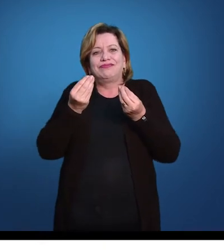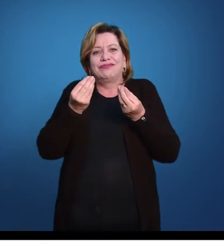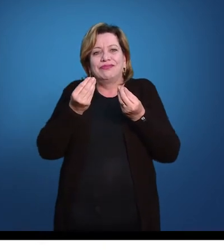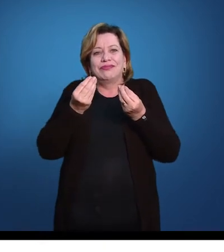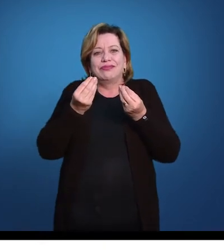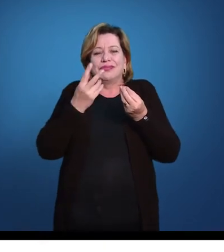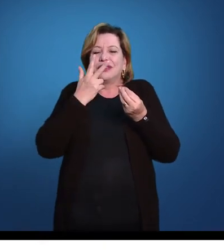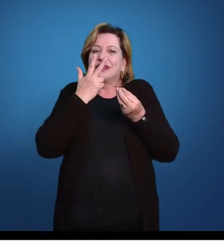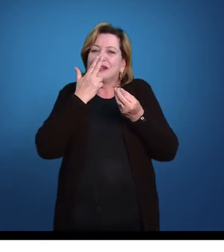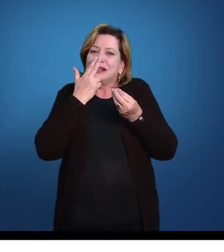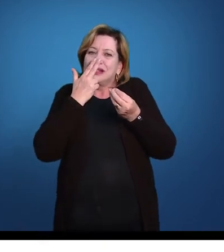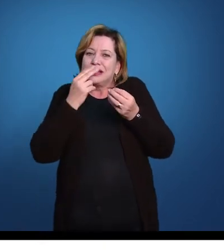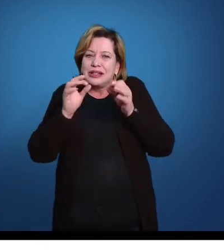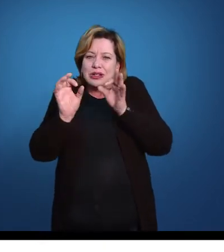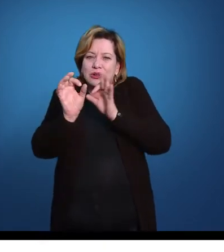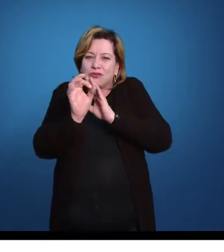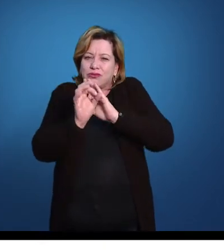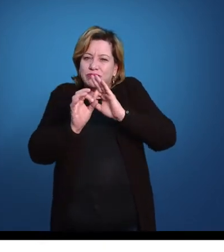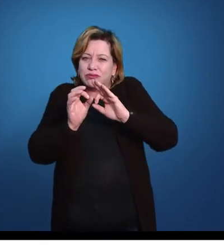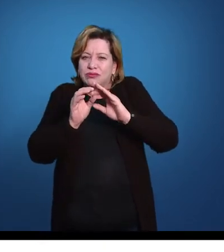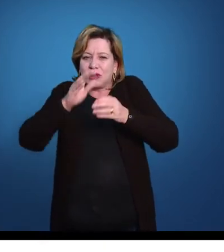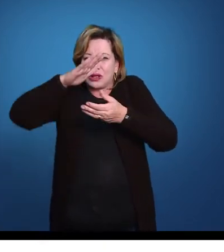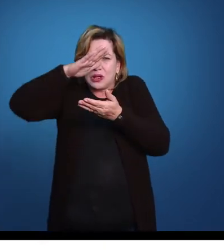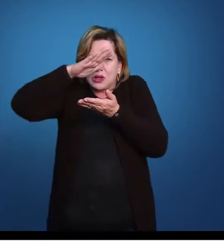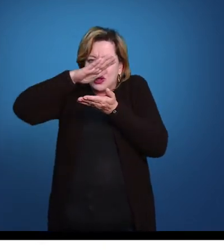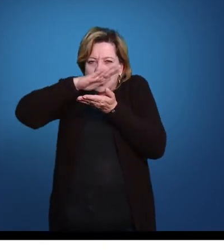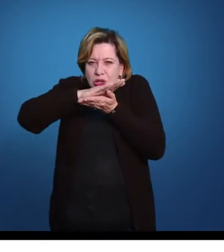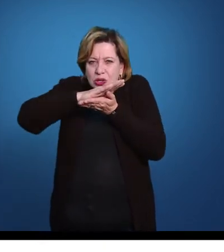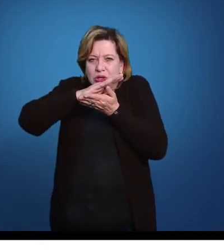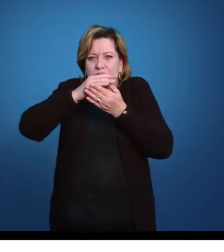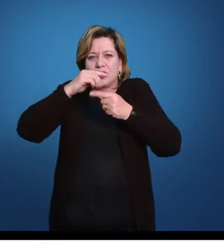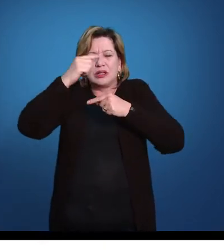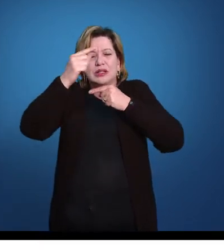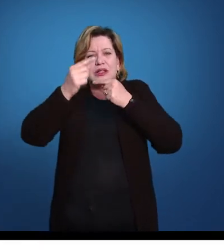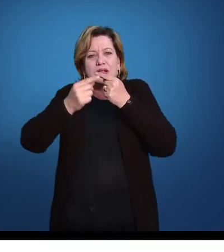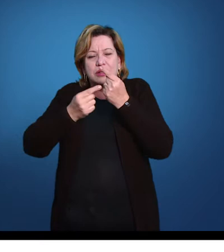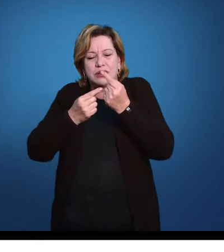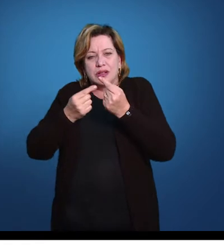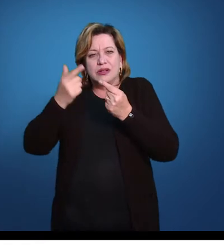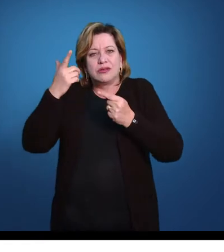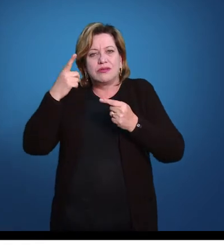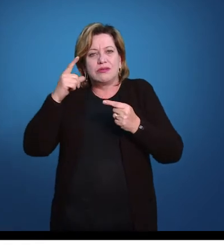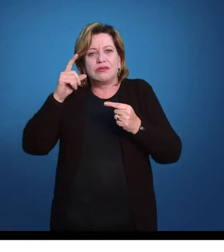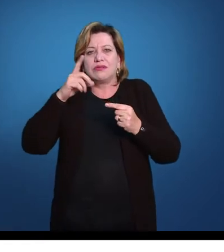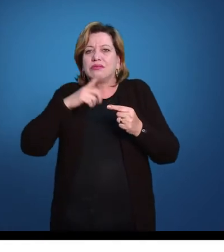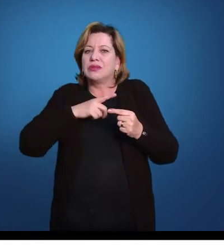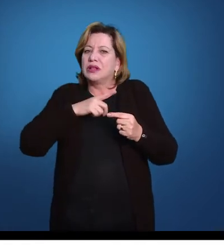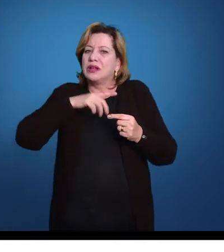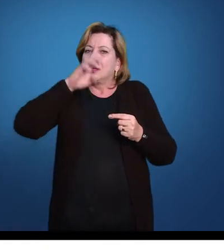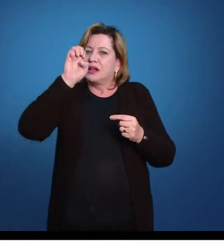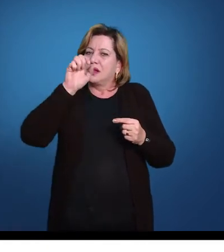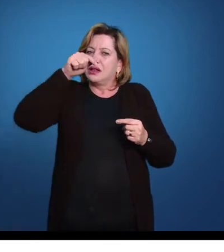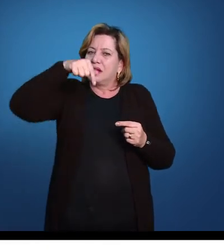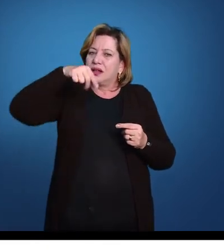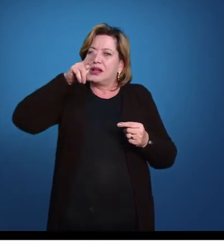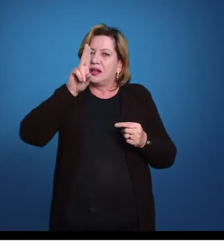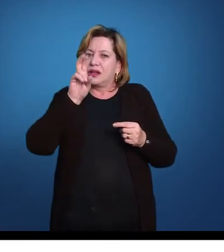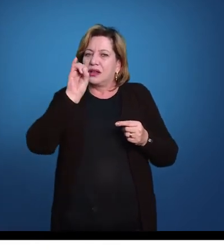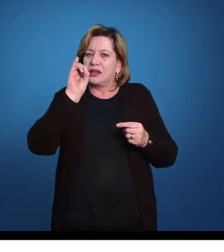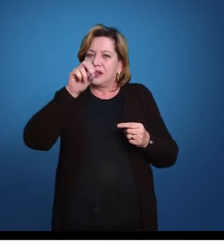saco, essa estrutura se tornar mais achatada. E um próximo passo, temos alguns equinodermos nessa situação, são conhecidos como